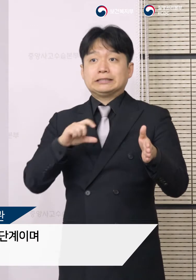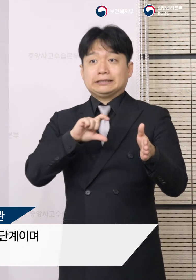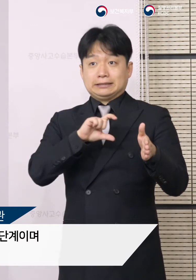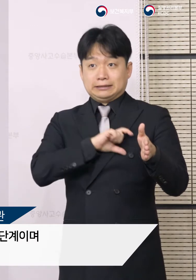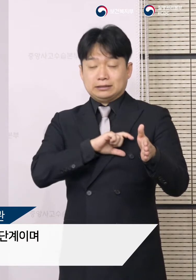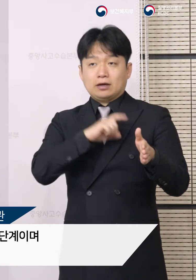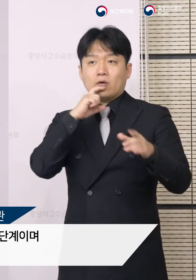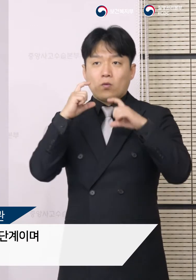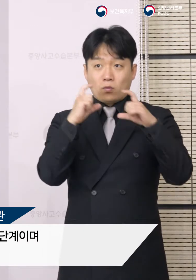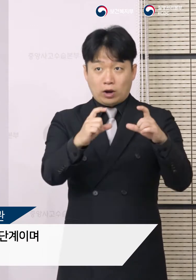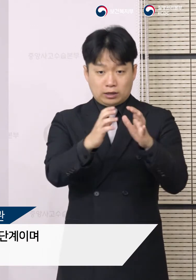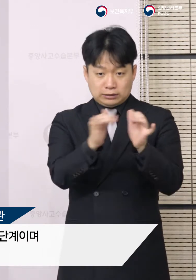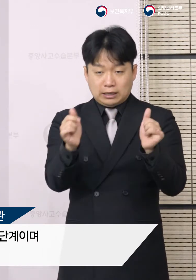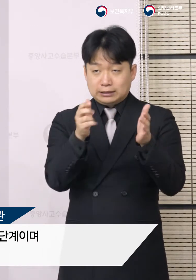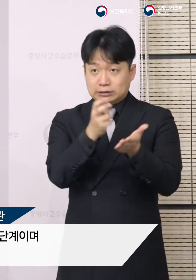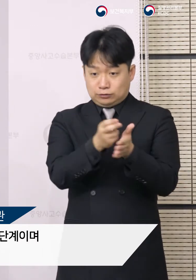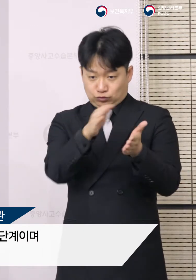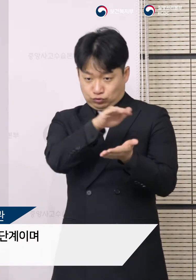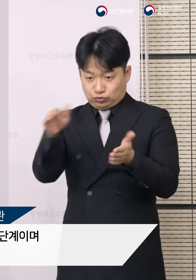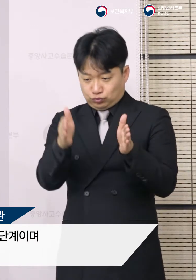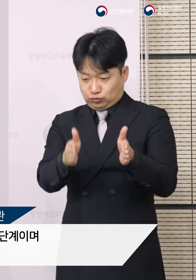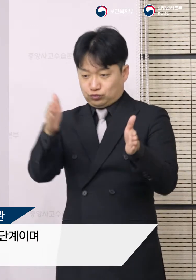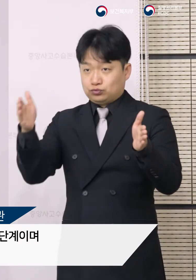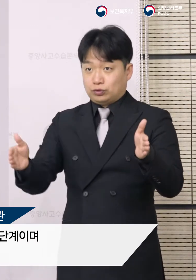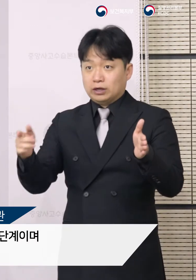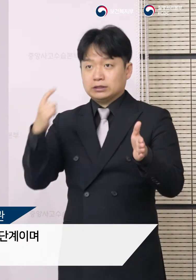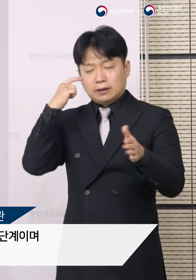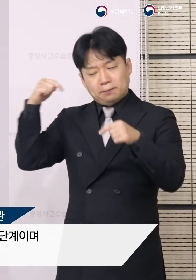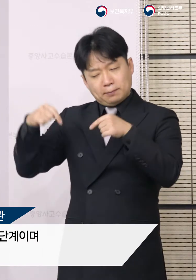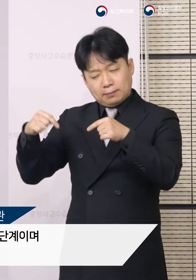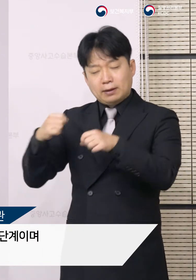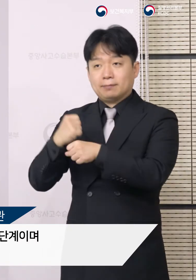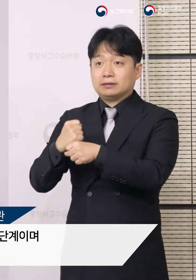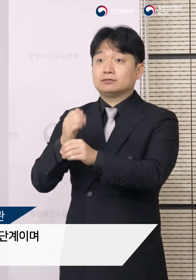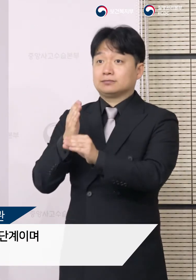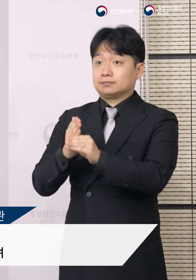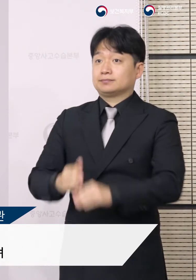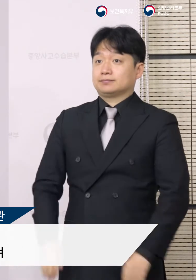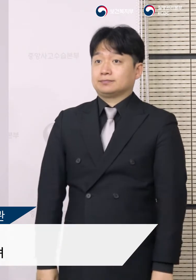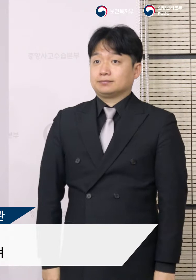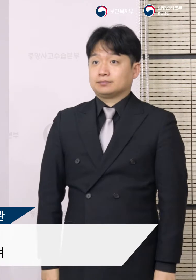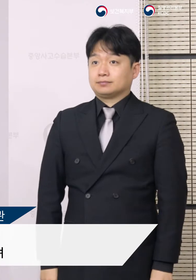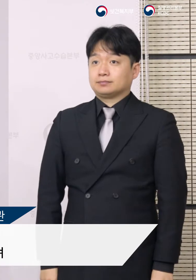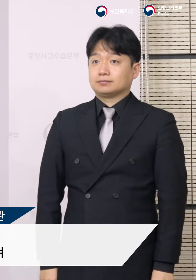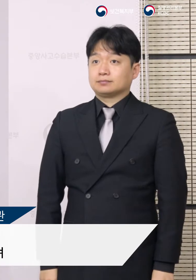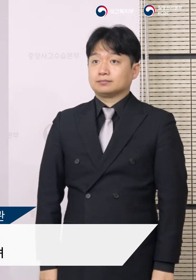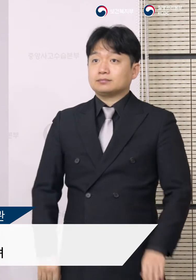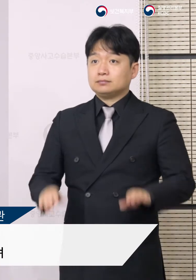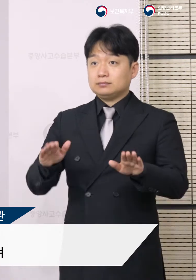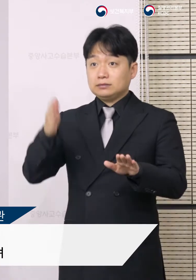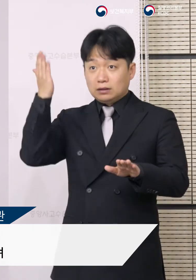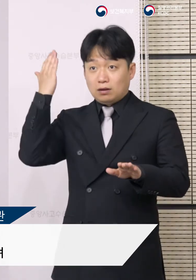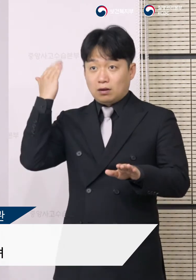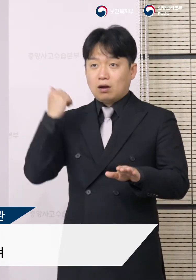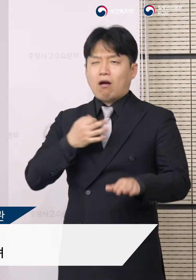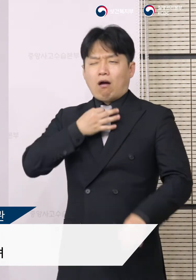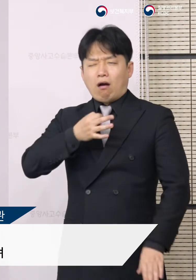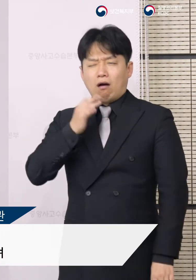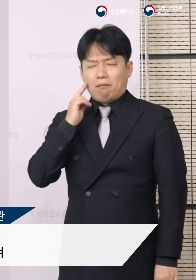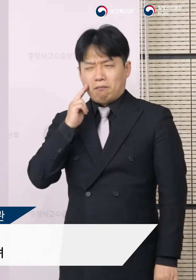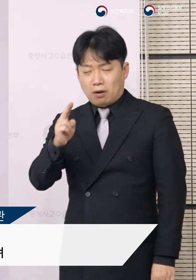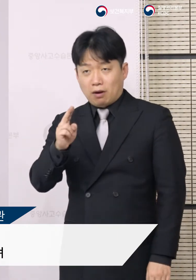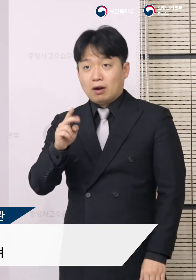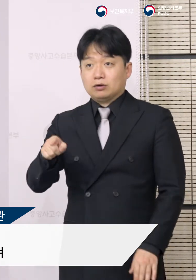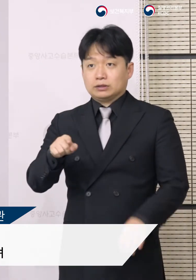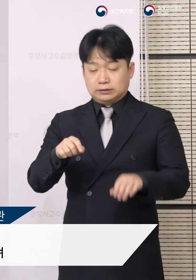작업이 막바지 단계이며 최종적인 의견 수렴 과정에 있습니다. 이와 함께 기존의 중증호흡기